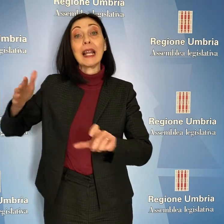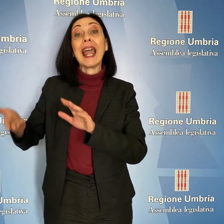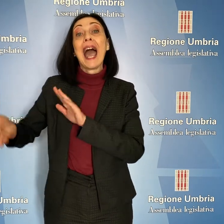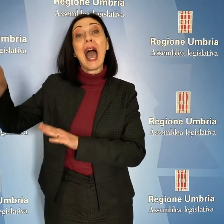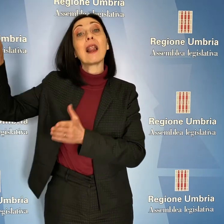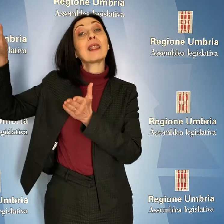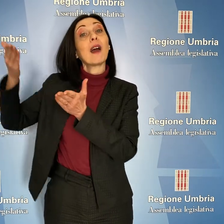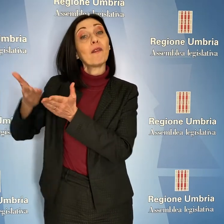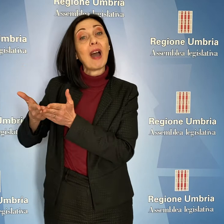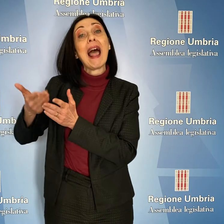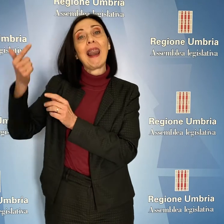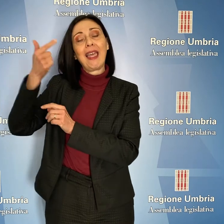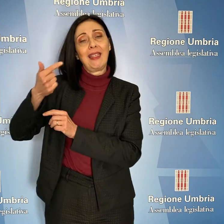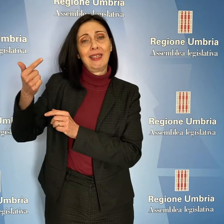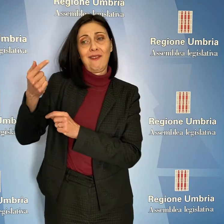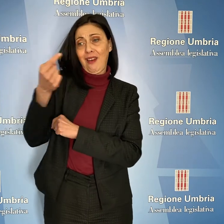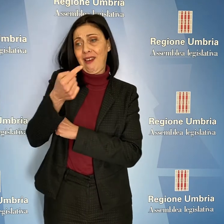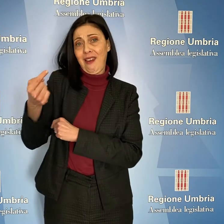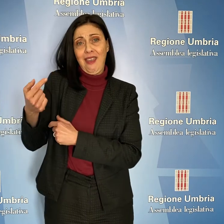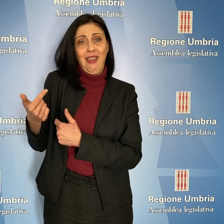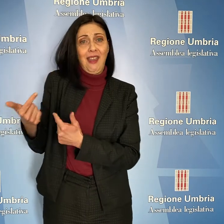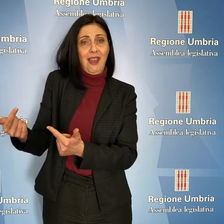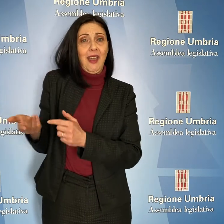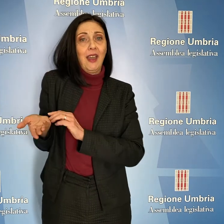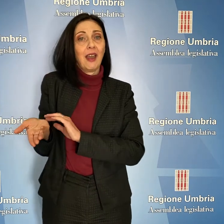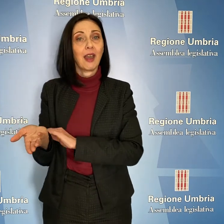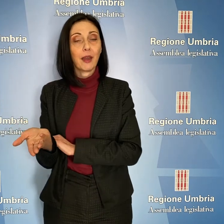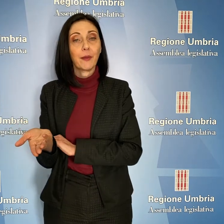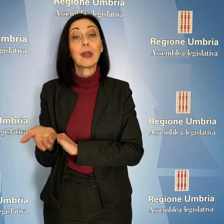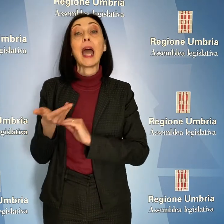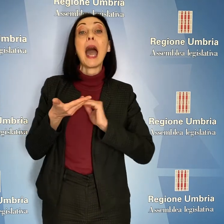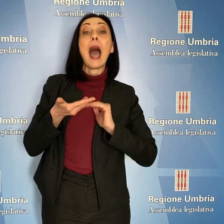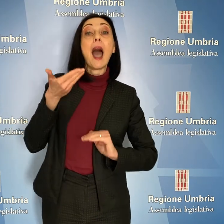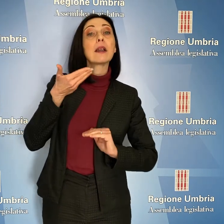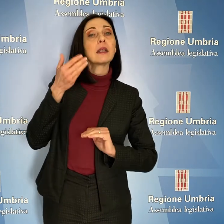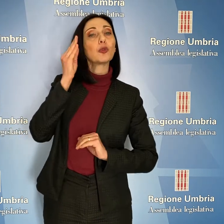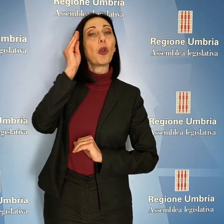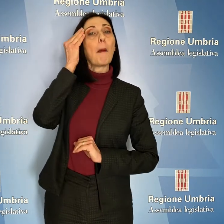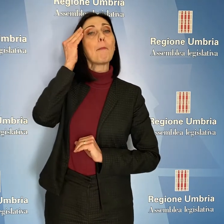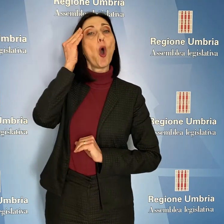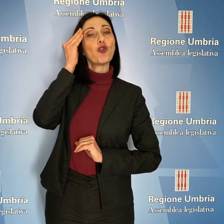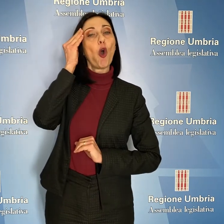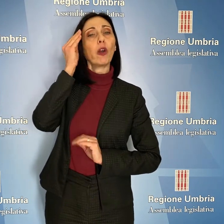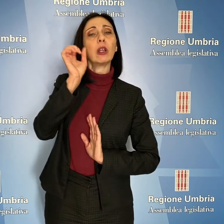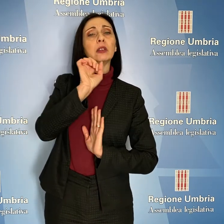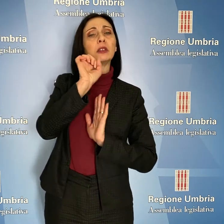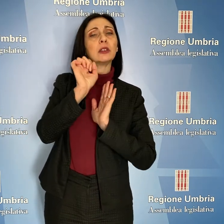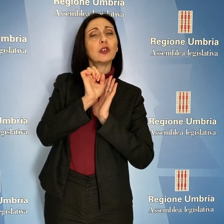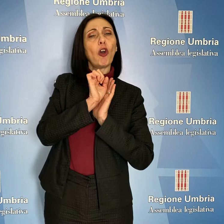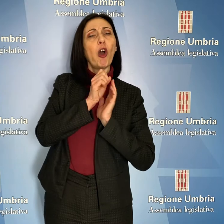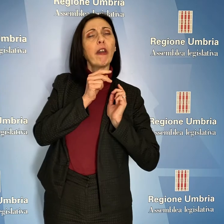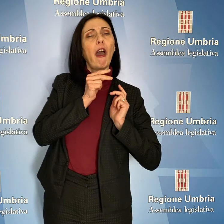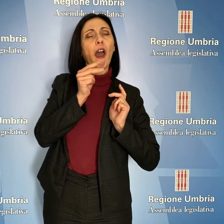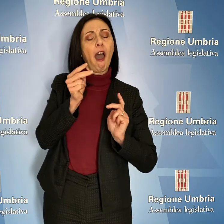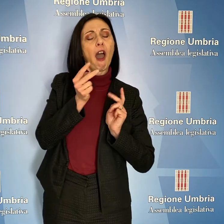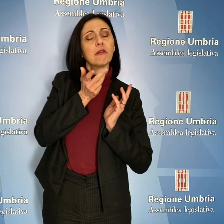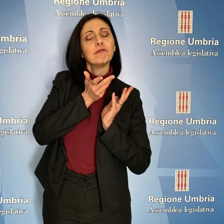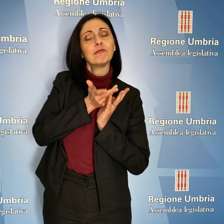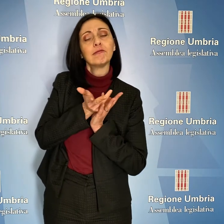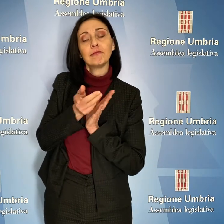'intera Alta Valle del Tevere. L'assessore Roberto Morroni ha ricostruito l'iter seguito negli anni per puntare alla